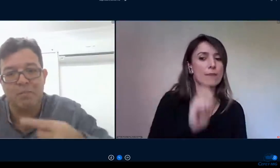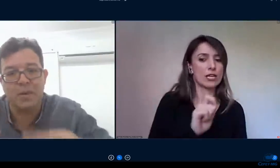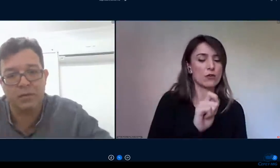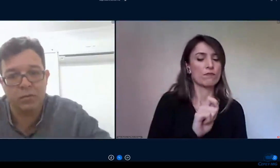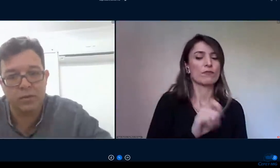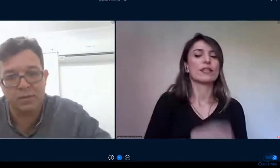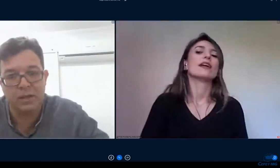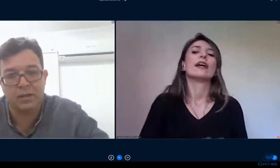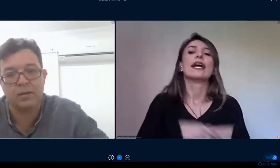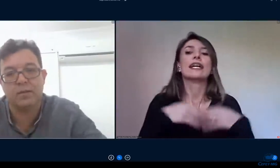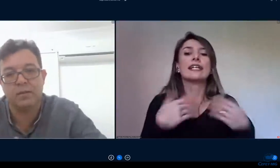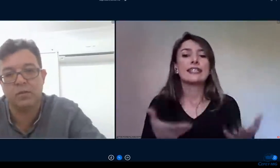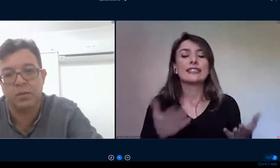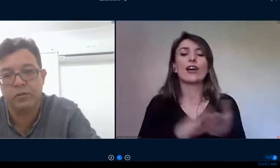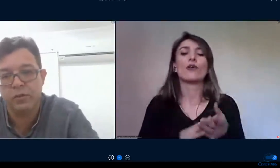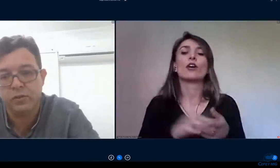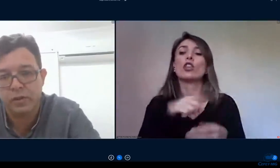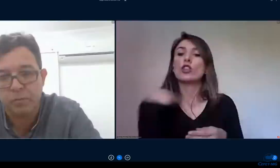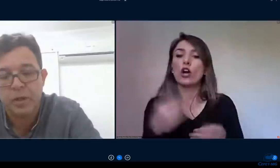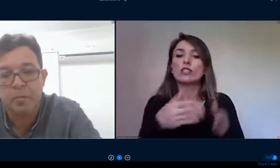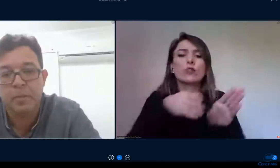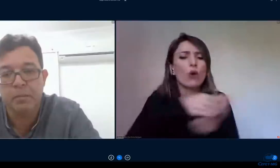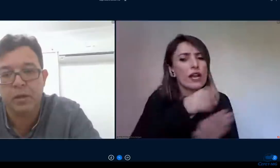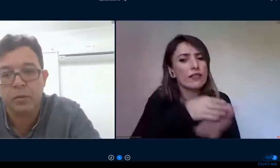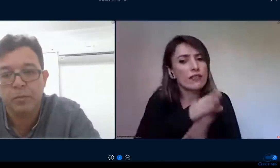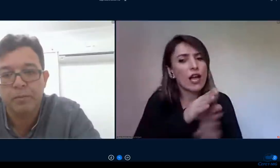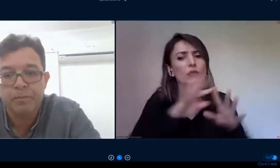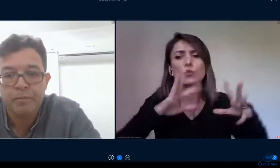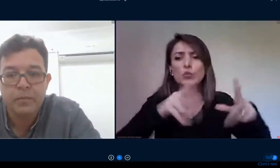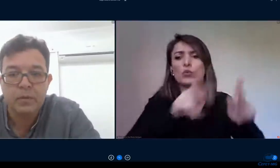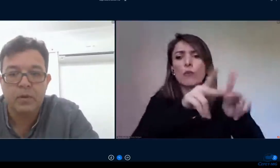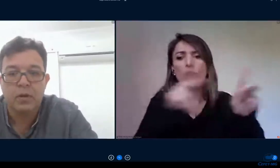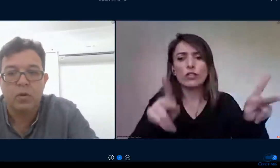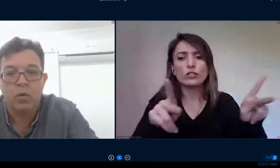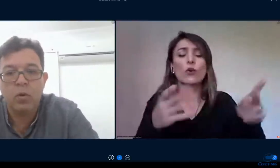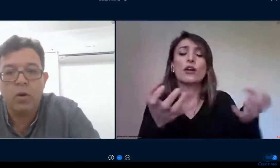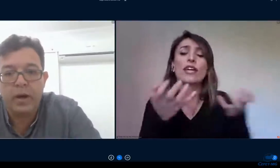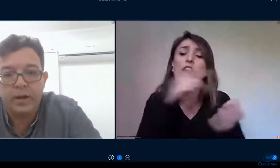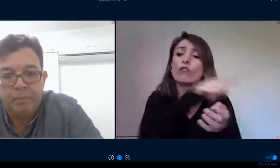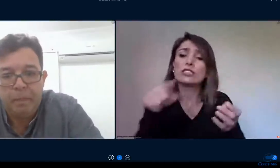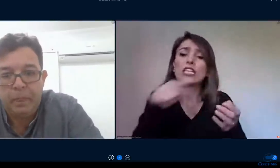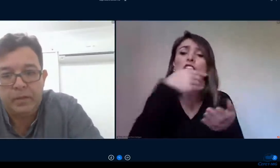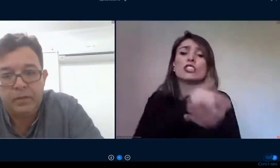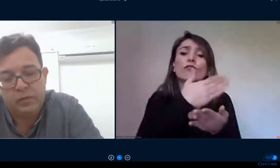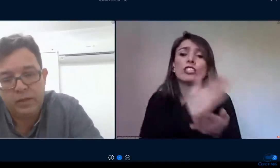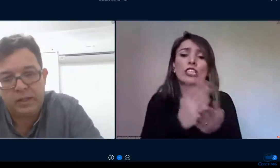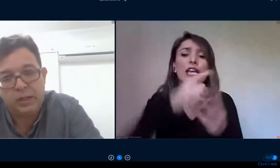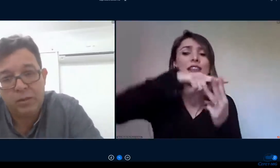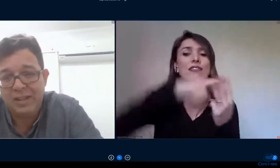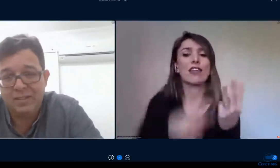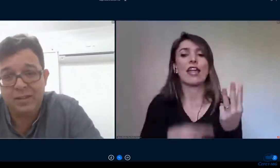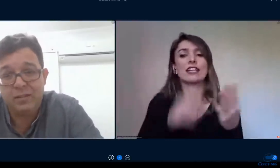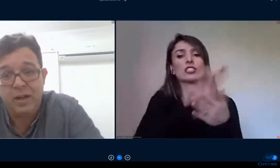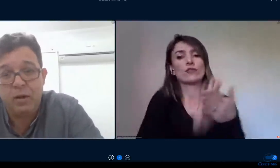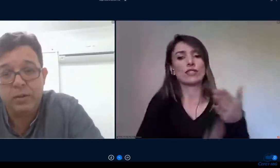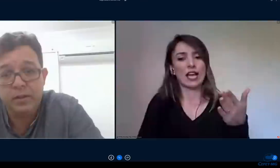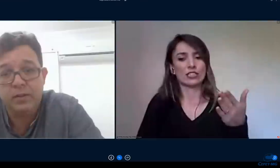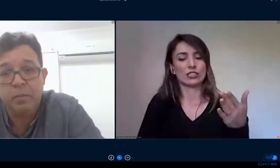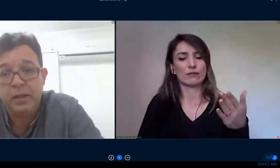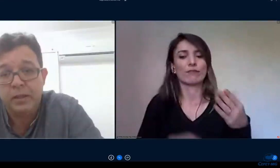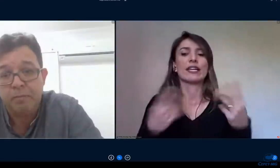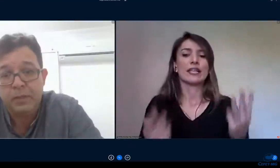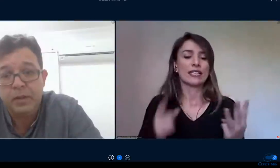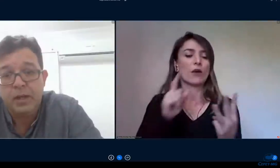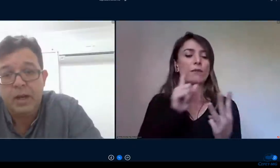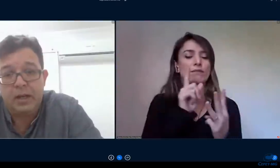fazendo um trabalho em suas ementas em seus planos de ensino primeiro o core aquilo que era essencial